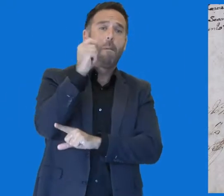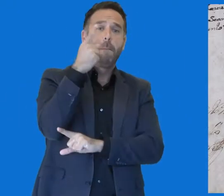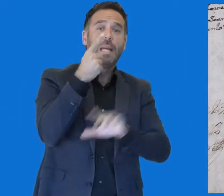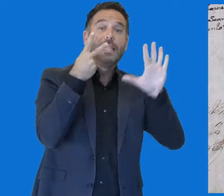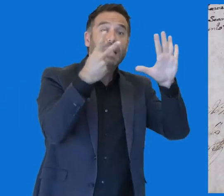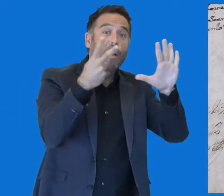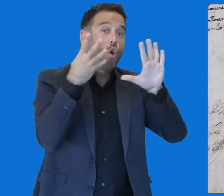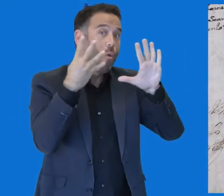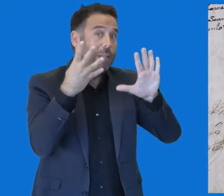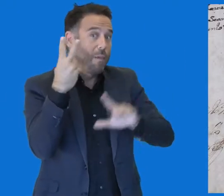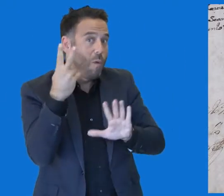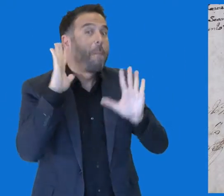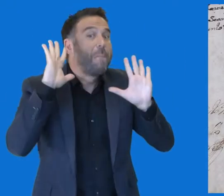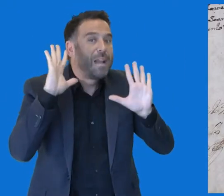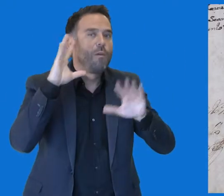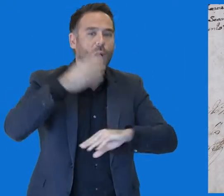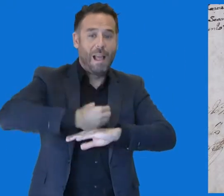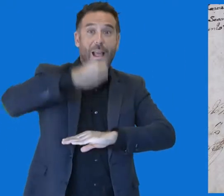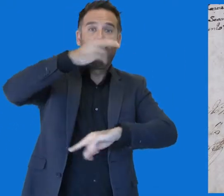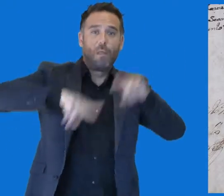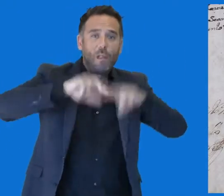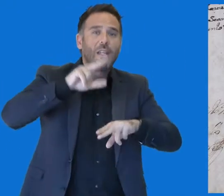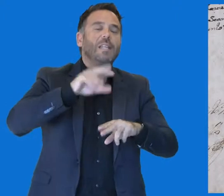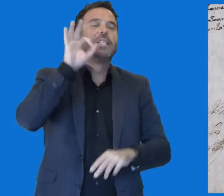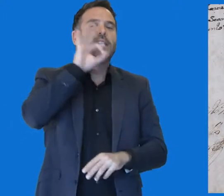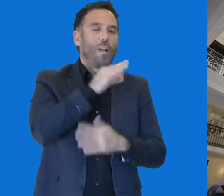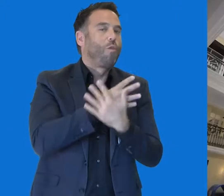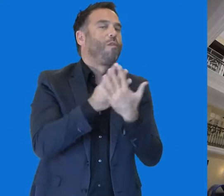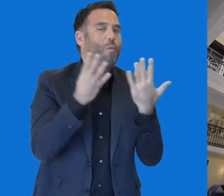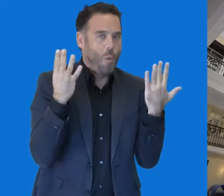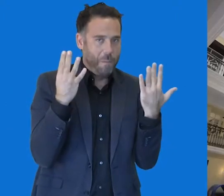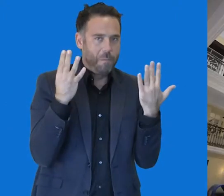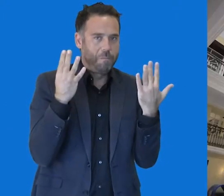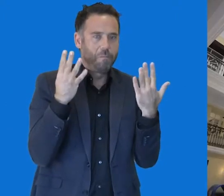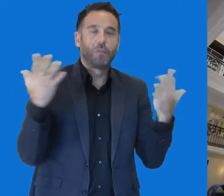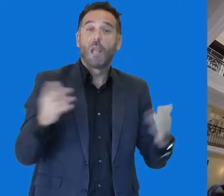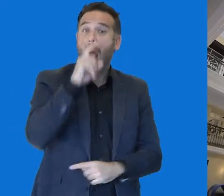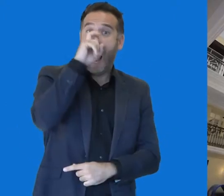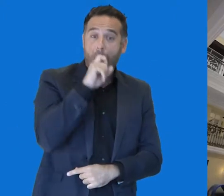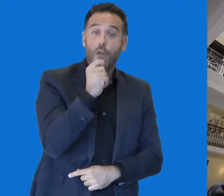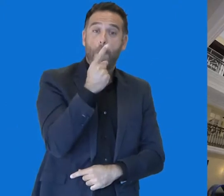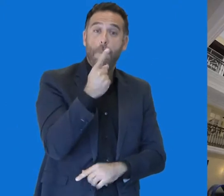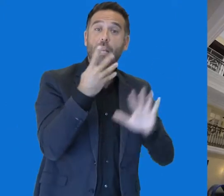construido en el siglo XIX. En el año 1925 el Ayuntamiento de Málaga compró el edificio.